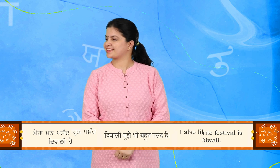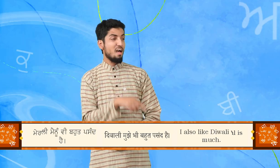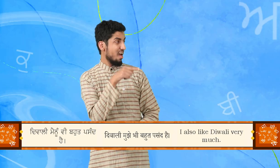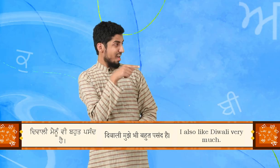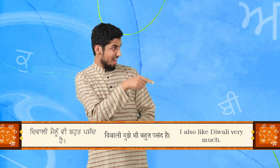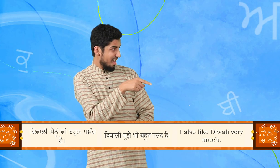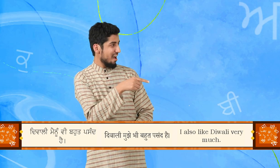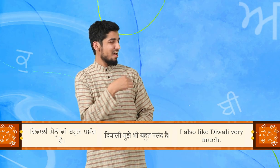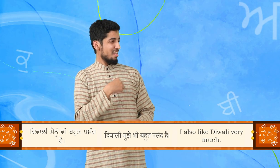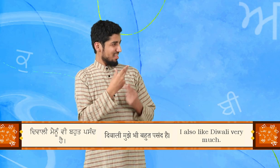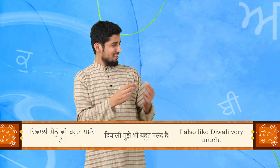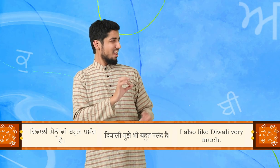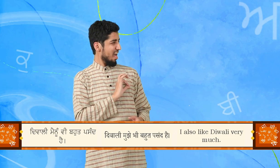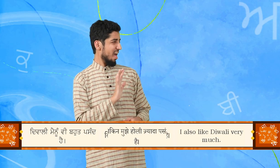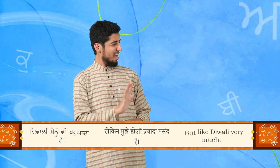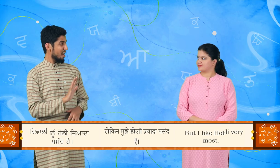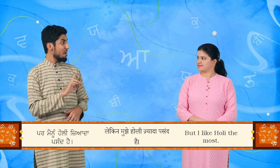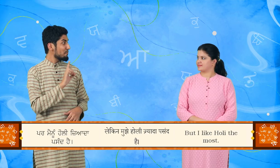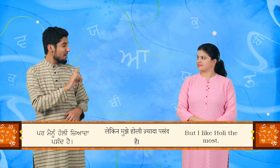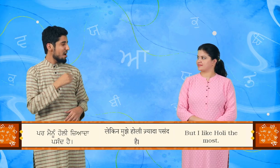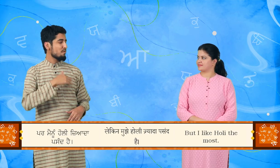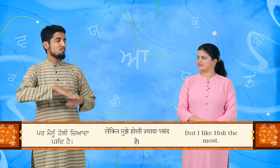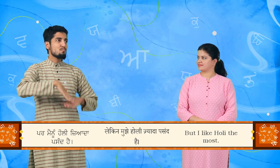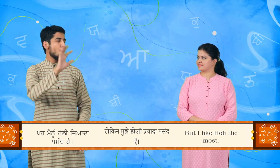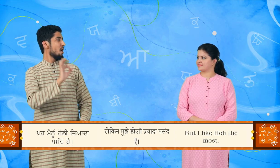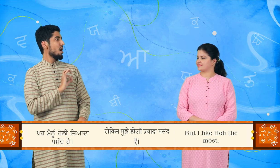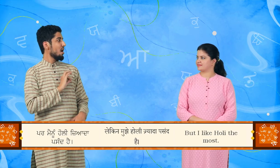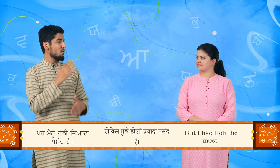दिवाली मिन्नू भी बहुत पसंद है, पर मिन्नू होली ज़्यादा पसंद है.